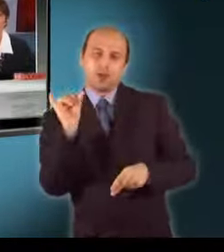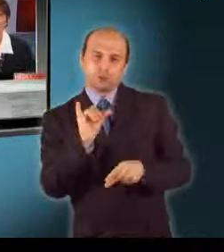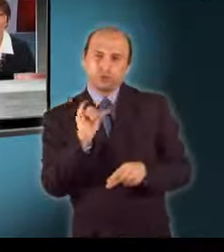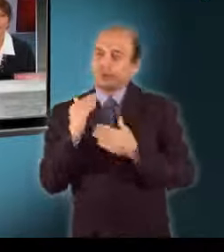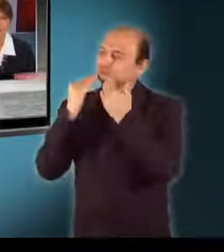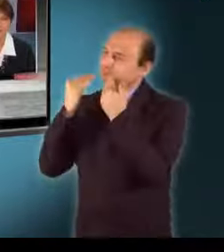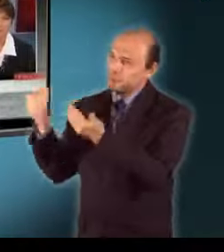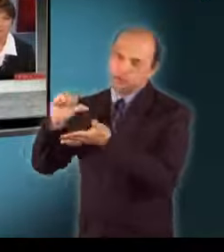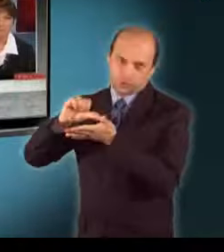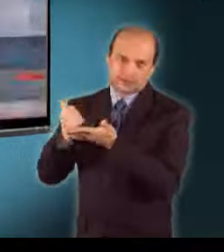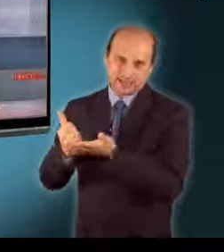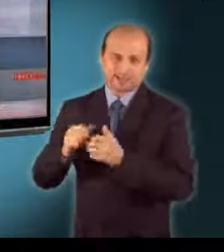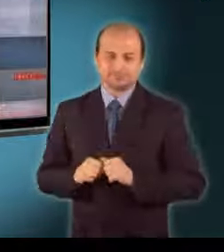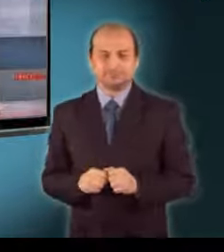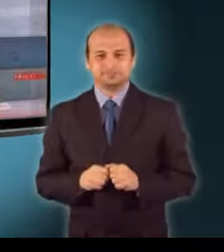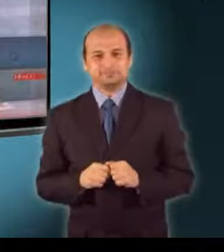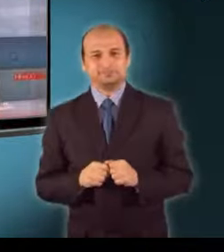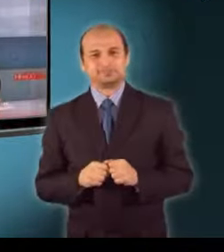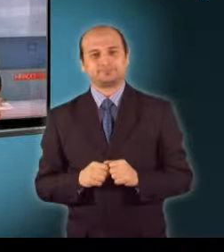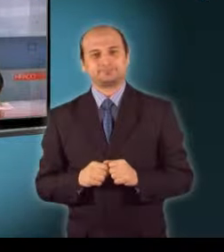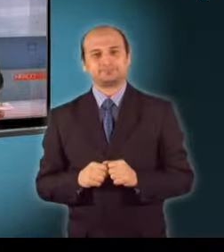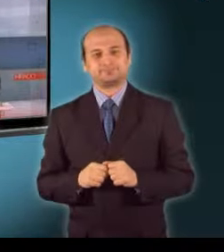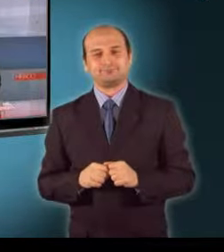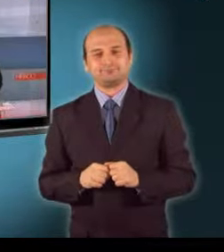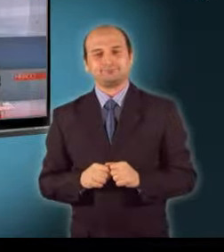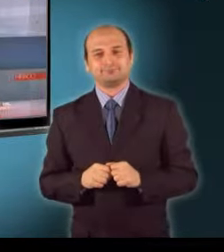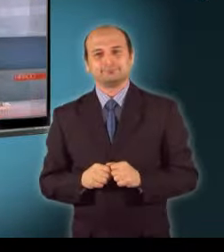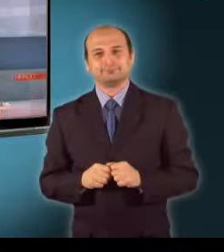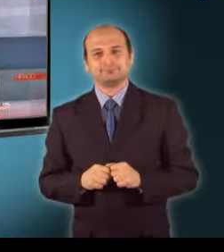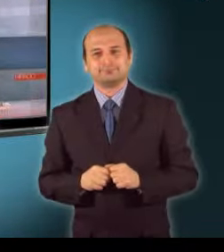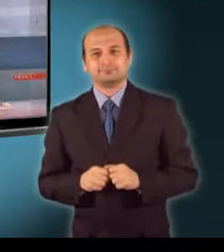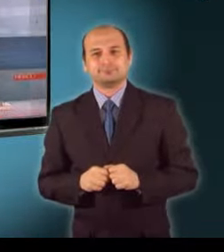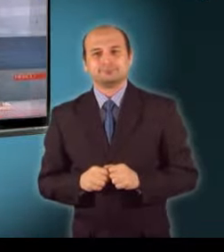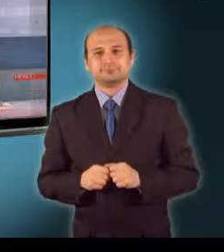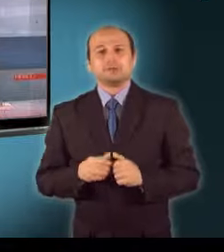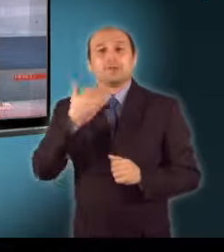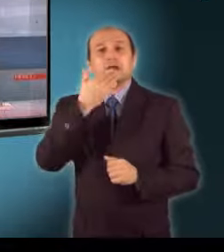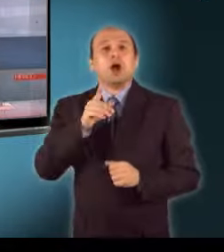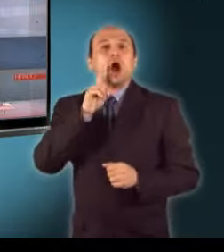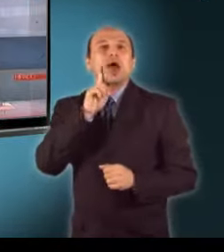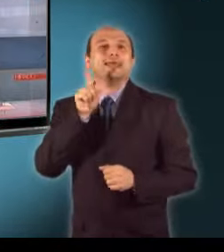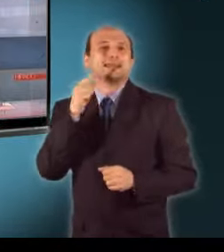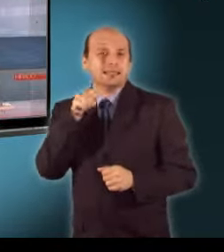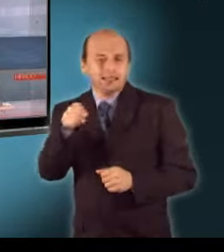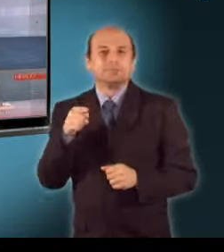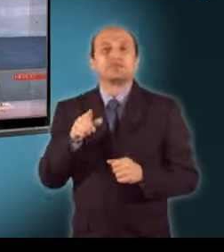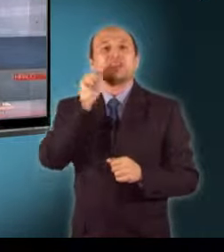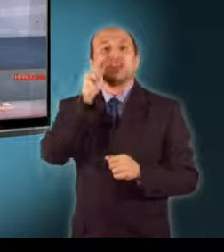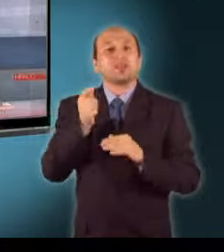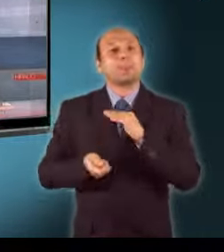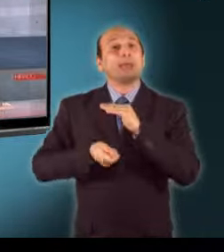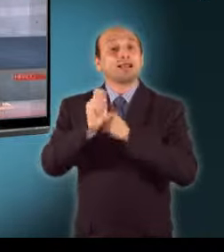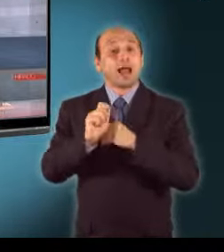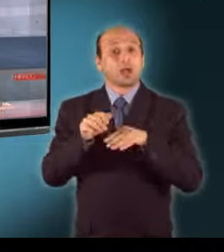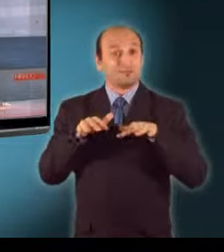jelentkezett Szegedről, köszönjük szépen. Túlélőt találtak Haitina romok alatt, két héttel a hatalmas pusztítást okozó